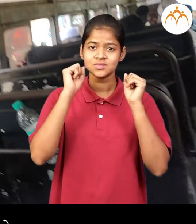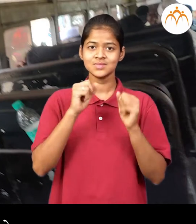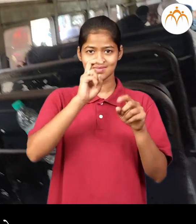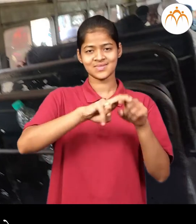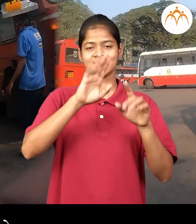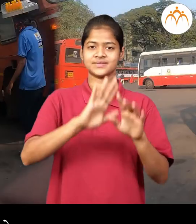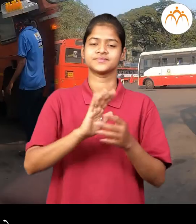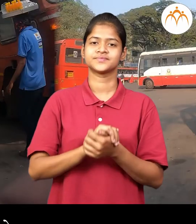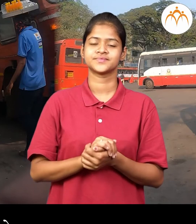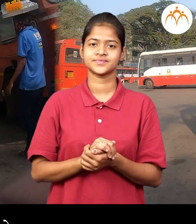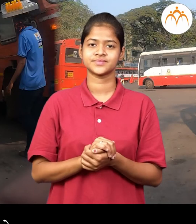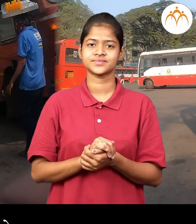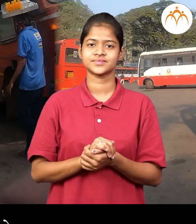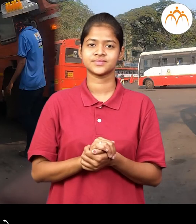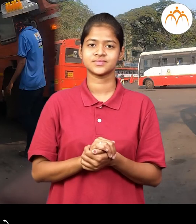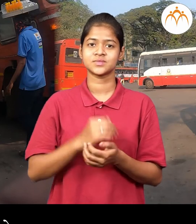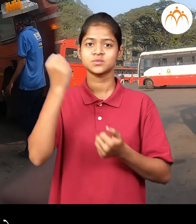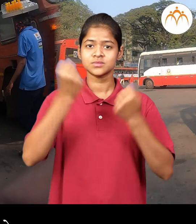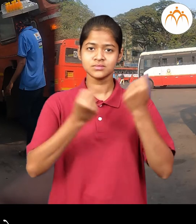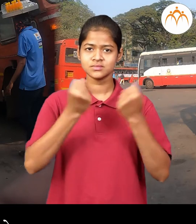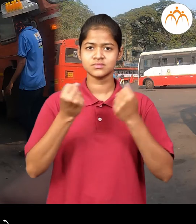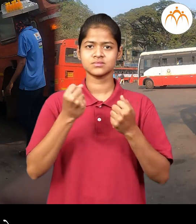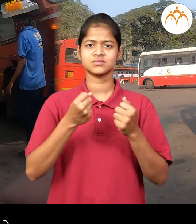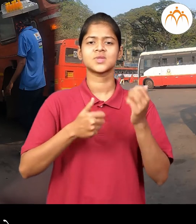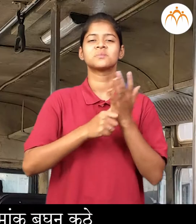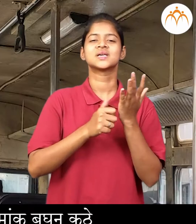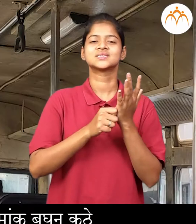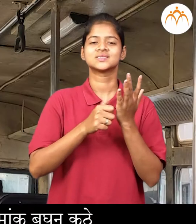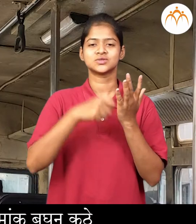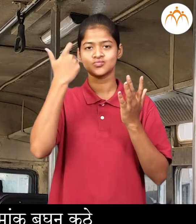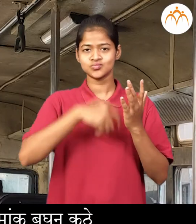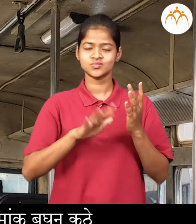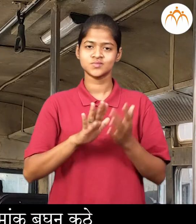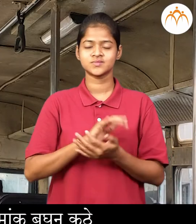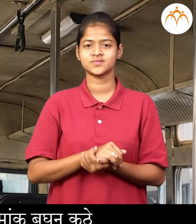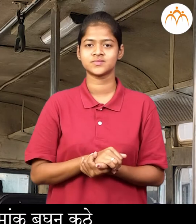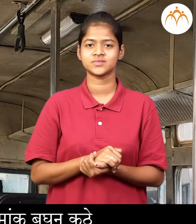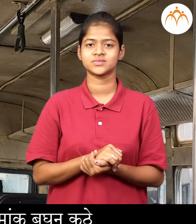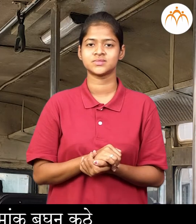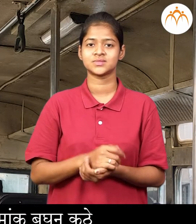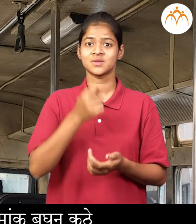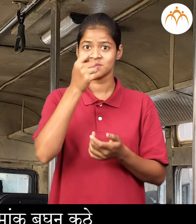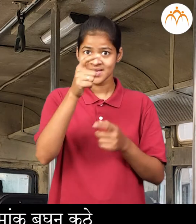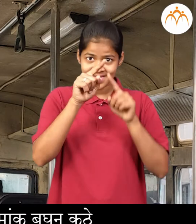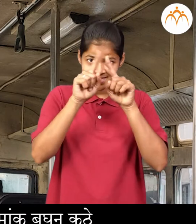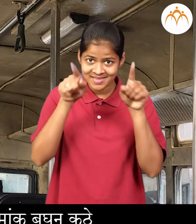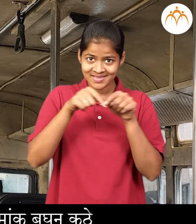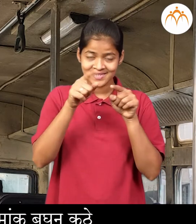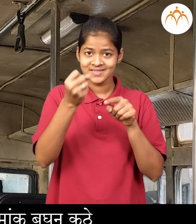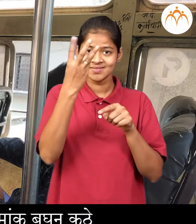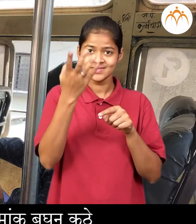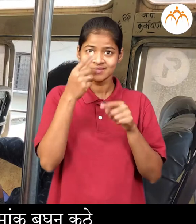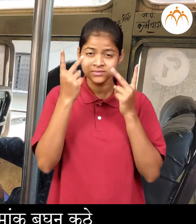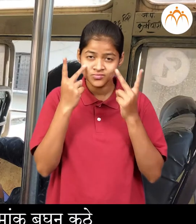बस मधे वाहक होता तो तिकीटा वरील आसन क्रमांक बगून